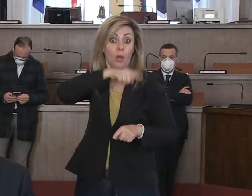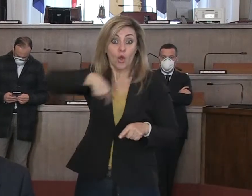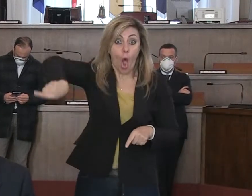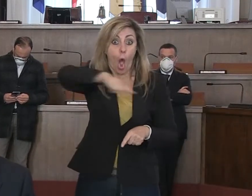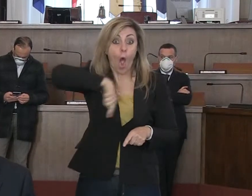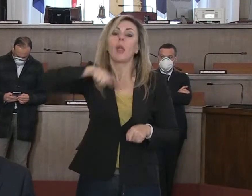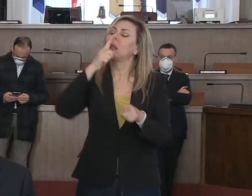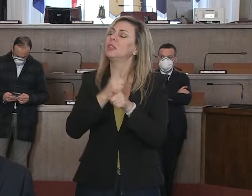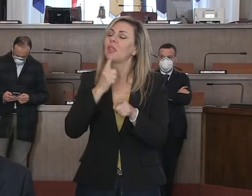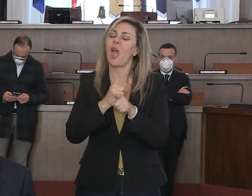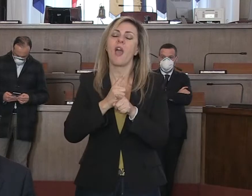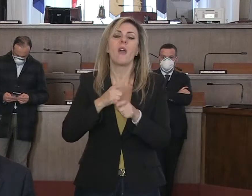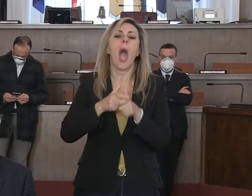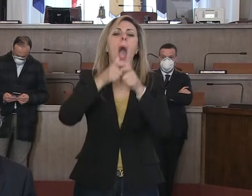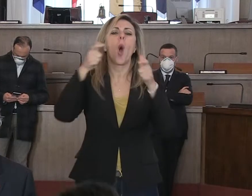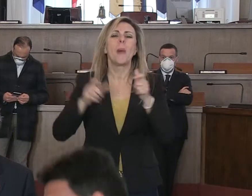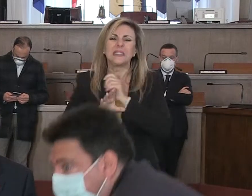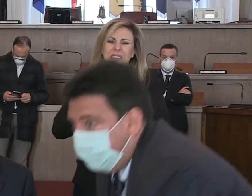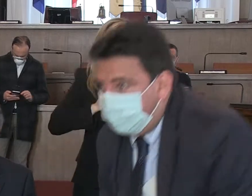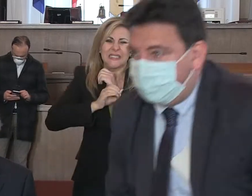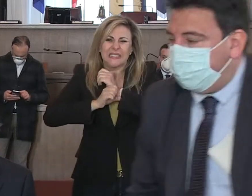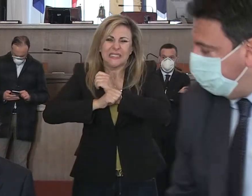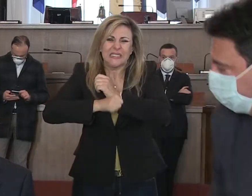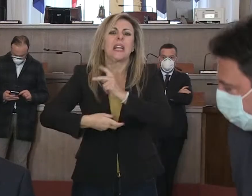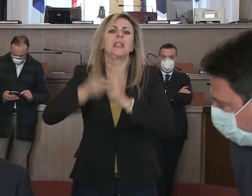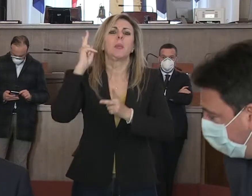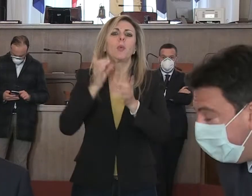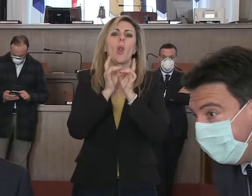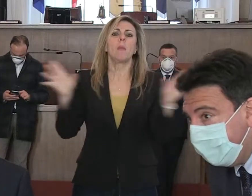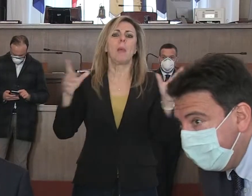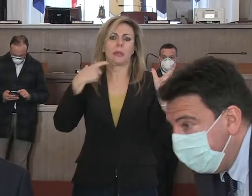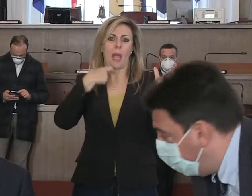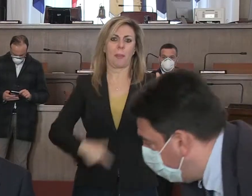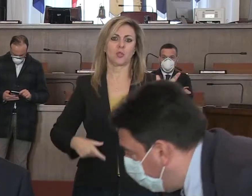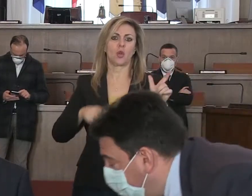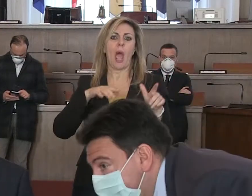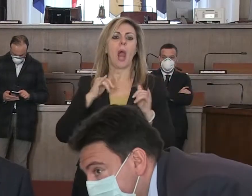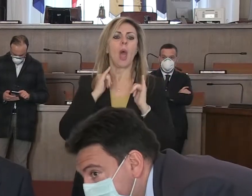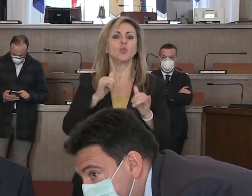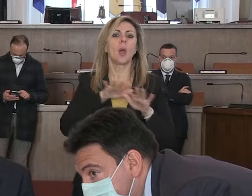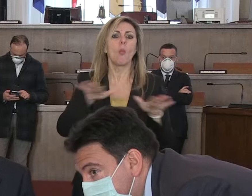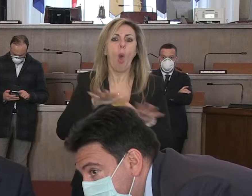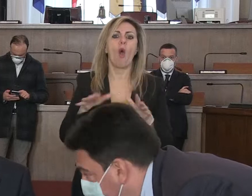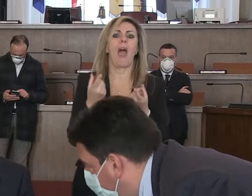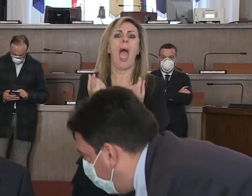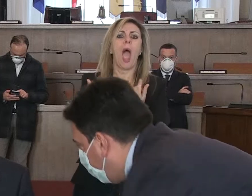ulteriori misure restrittive della libertà personale, dei movimenti, dell'economia,